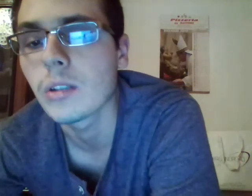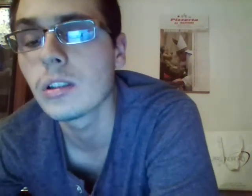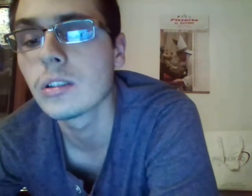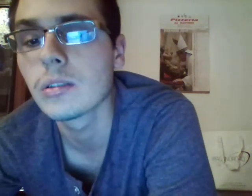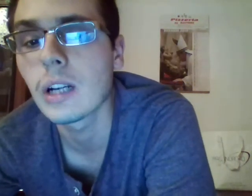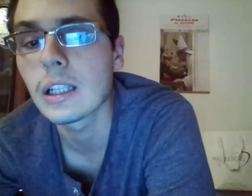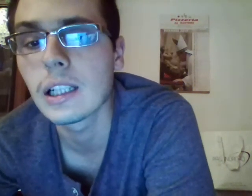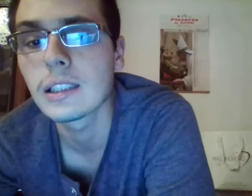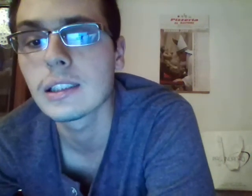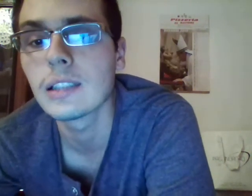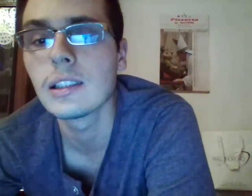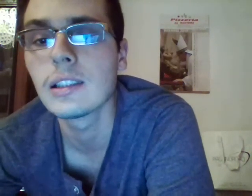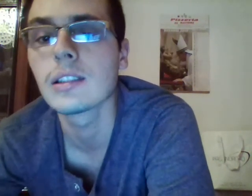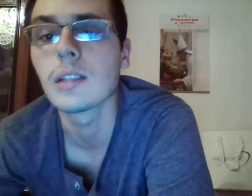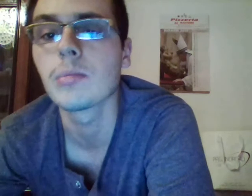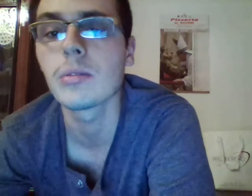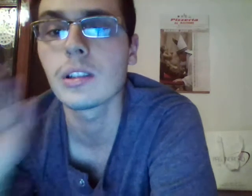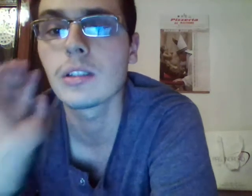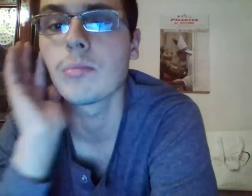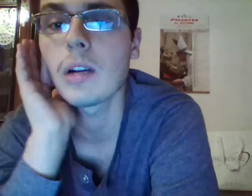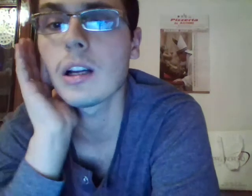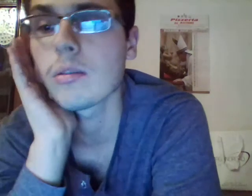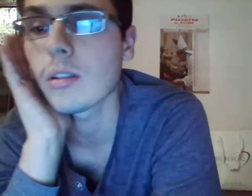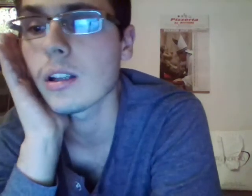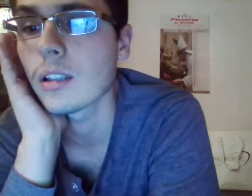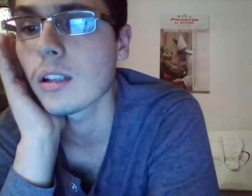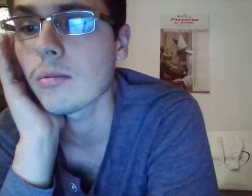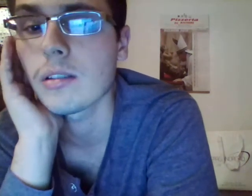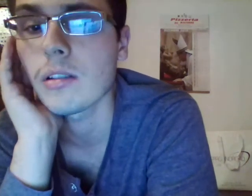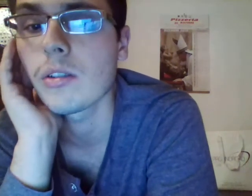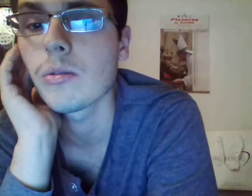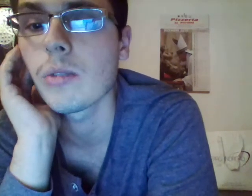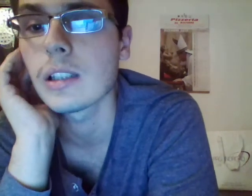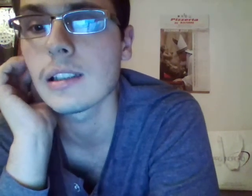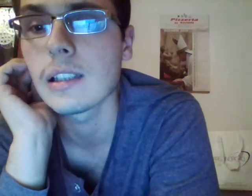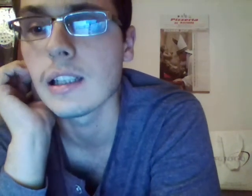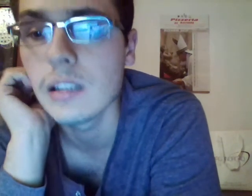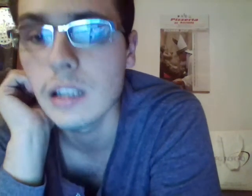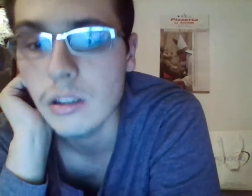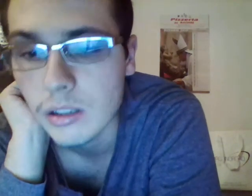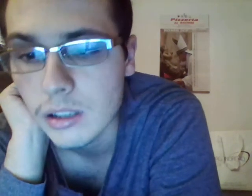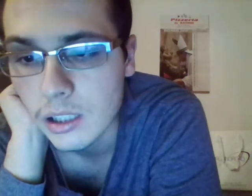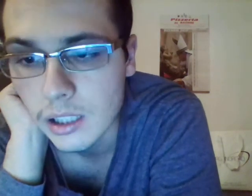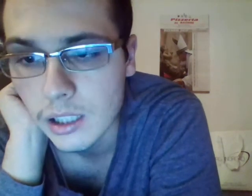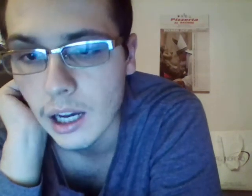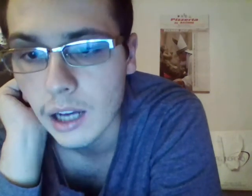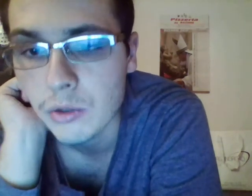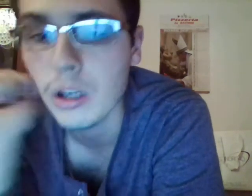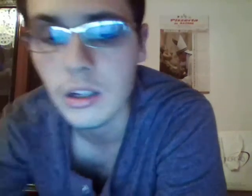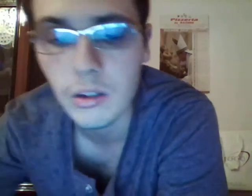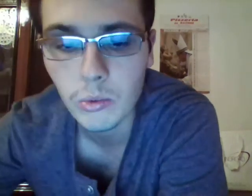quanto riguarda le statistiche possesso palla 44 a 56 10 tiri a 5